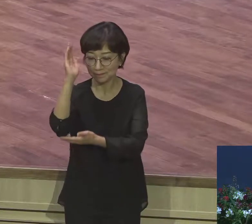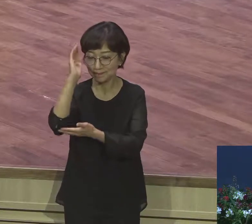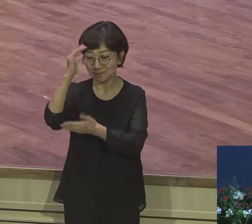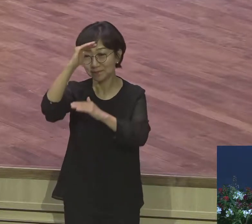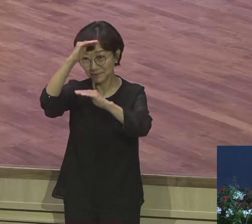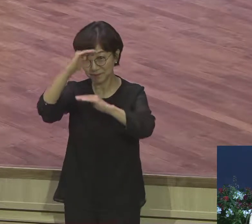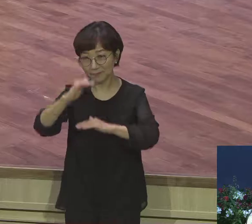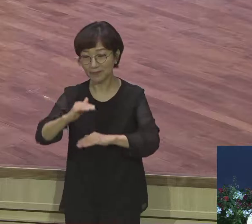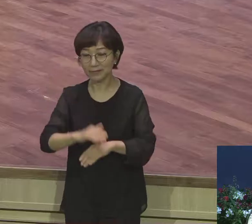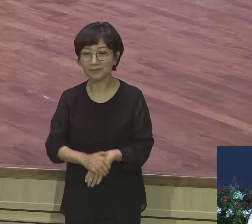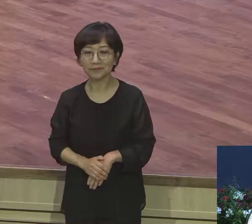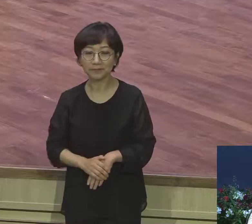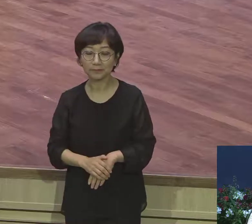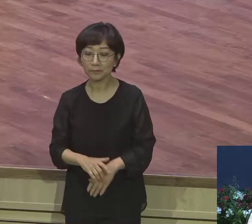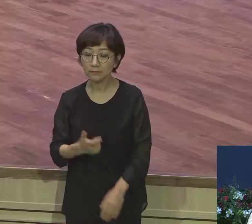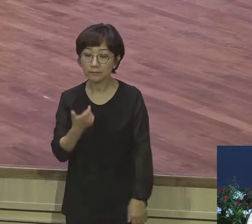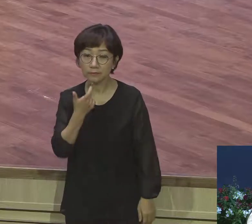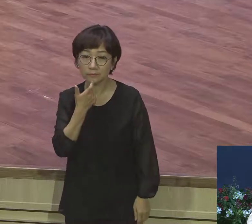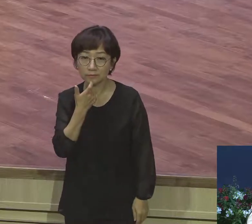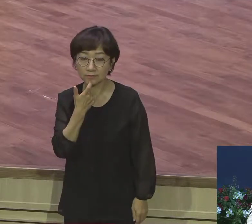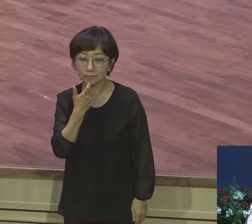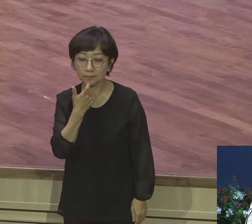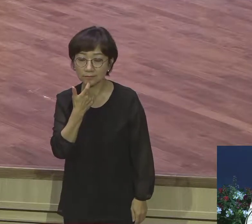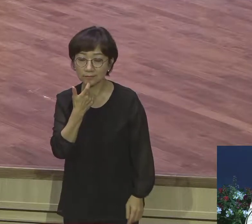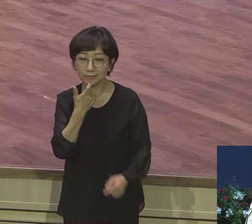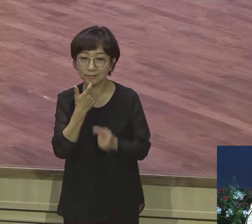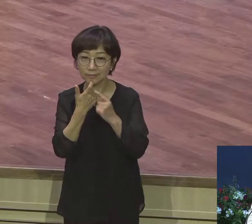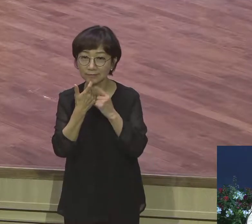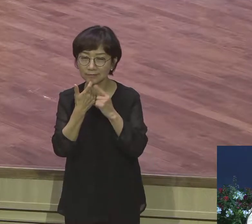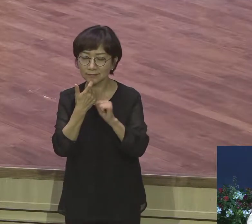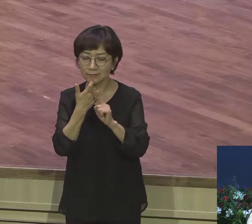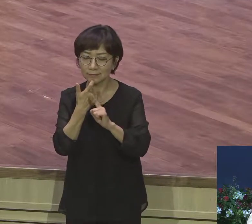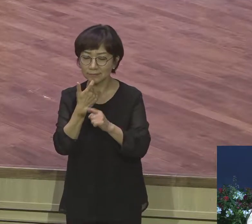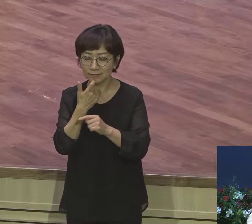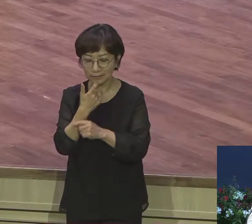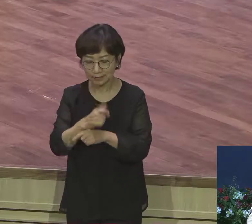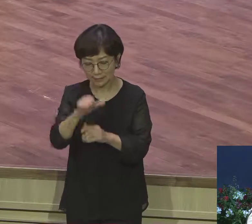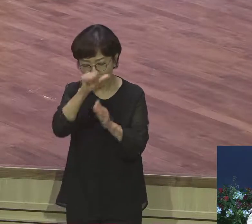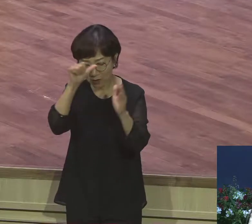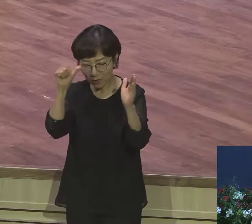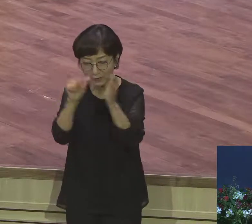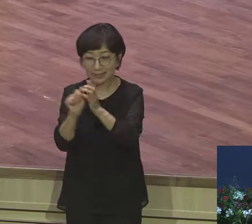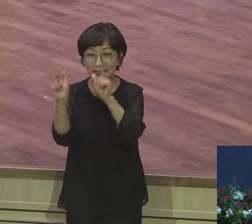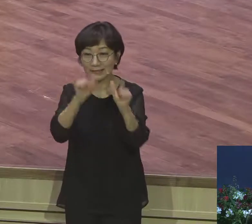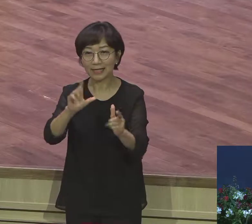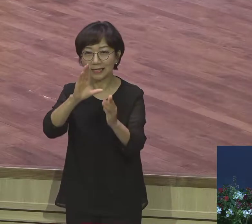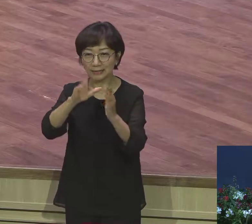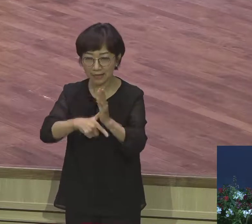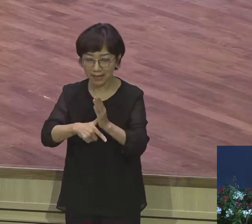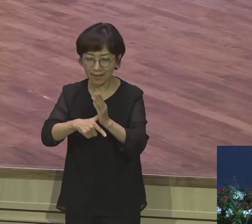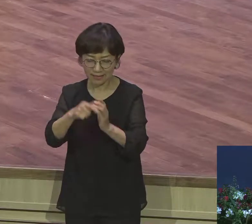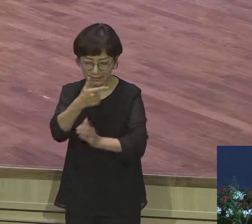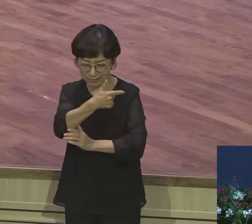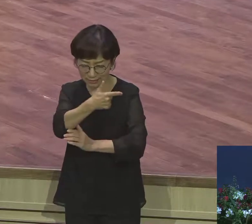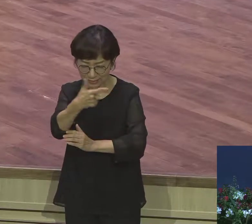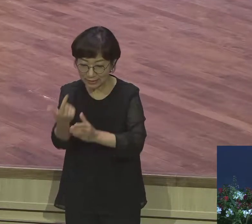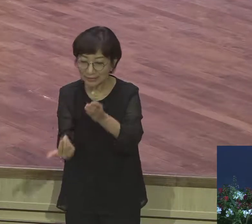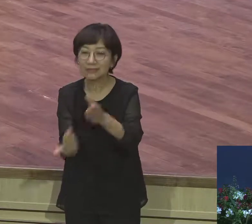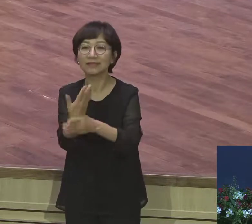보면 두 분의 극적인 전환점을 그렇게 가져온 사건이 있었어요 첫 번째